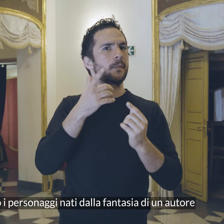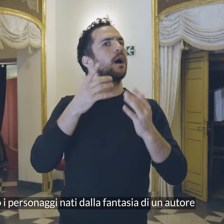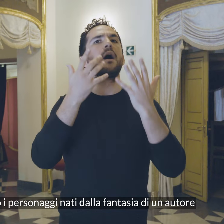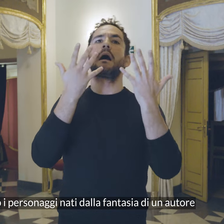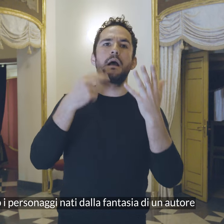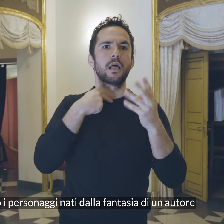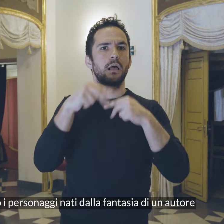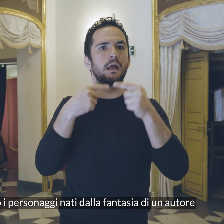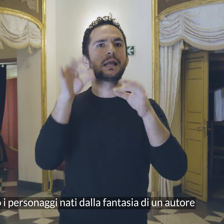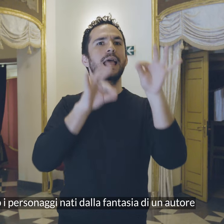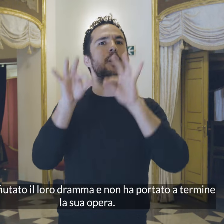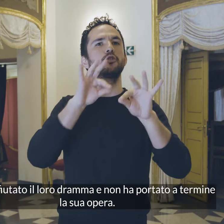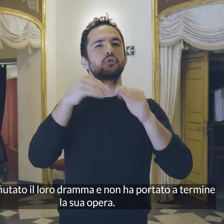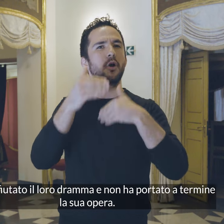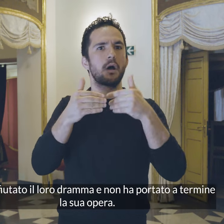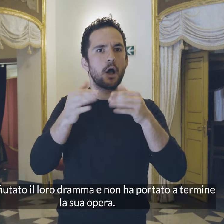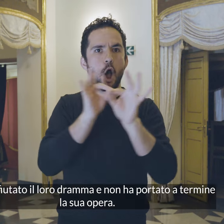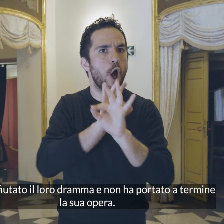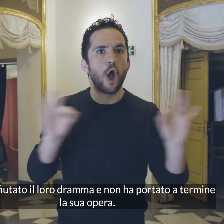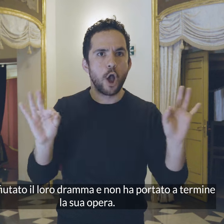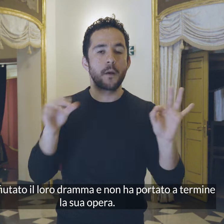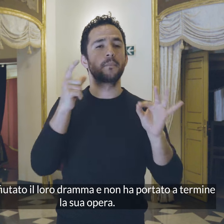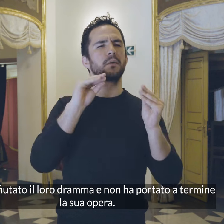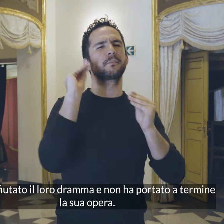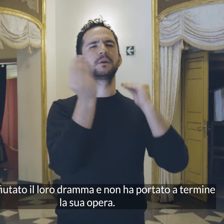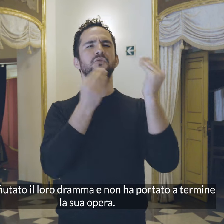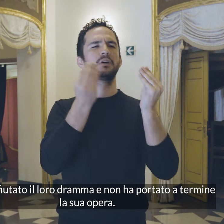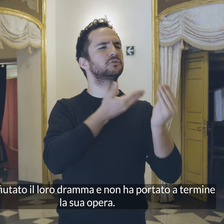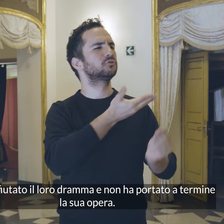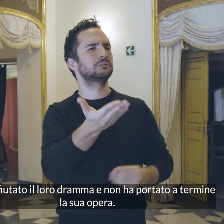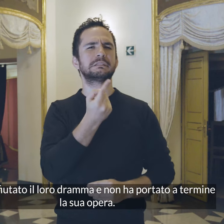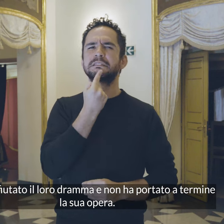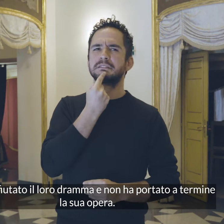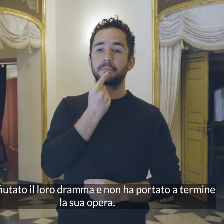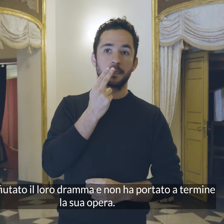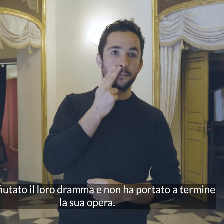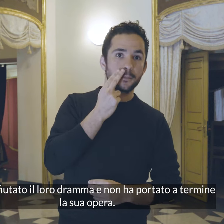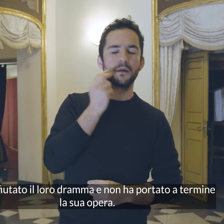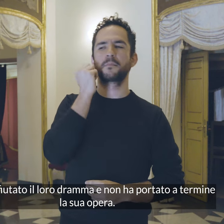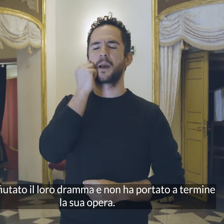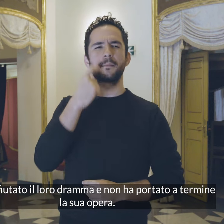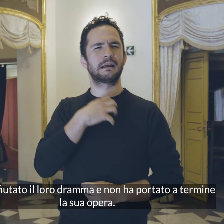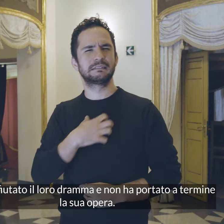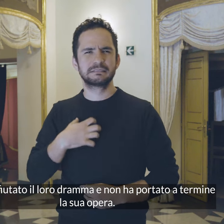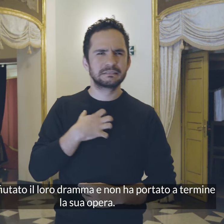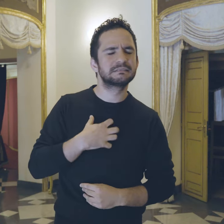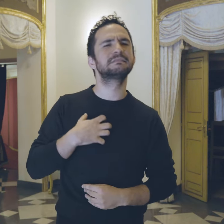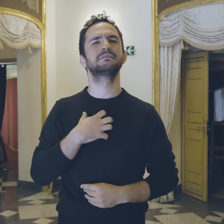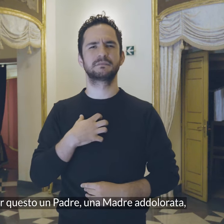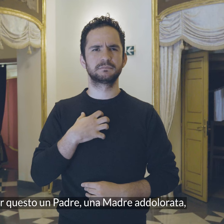fantasia di un autore Che ha rifiutato il loro dramma e non ha portato a termine la sua opera Per